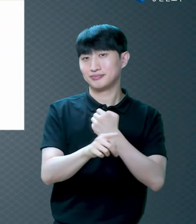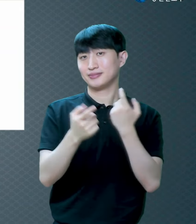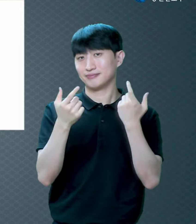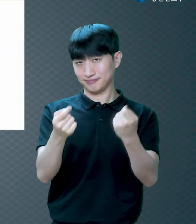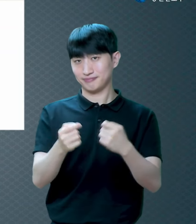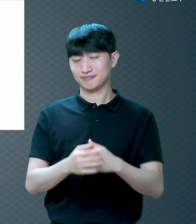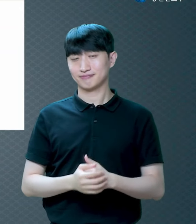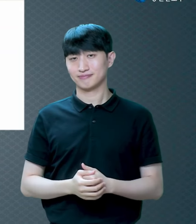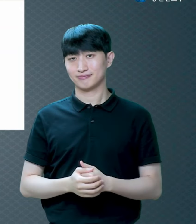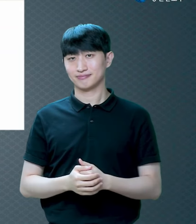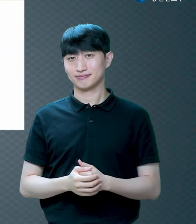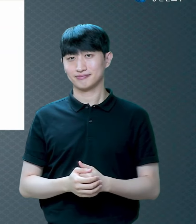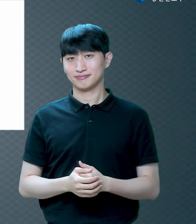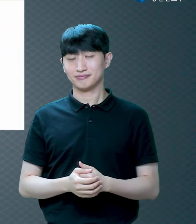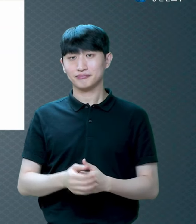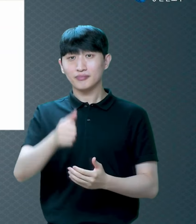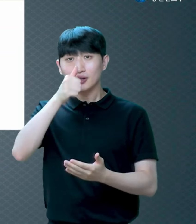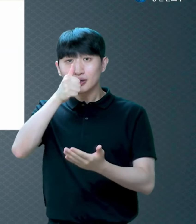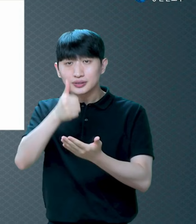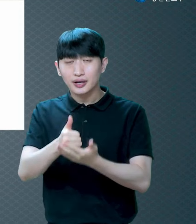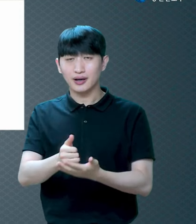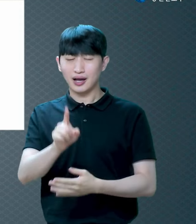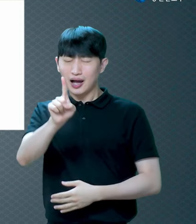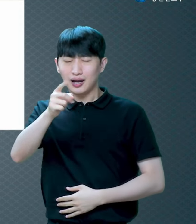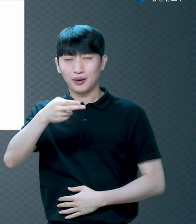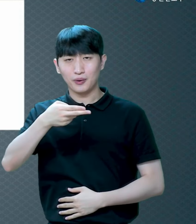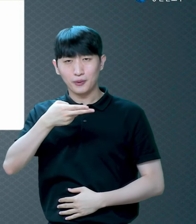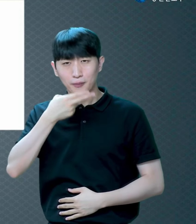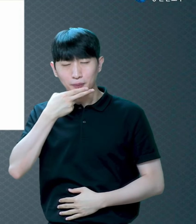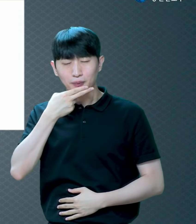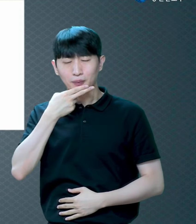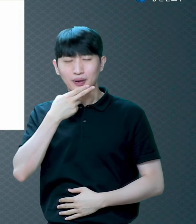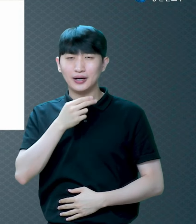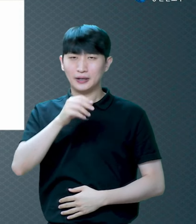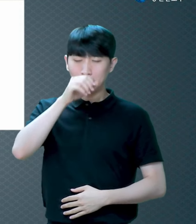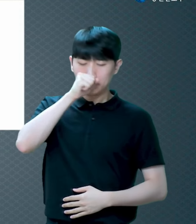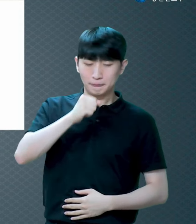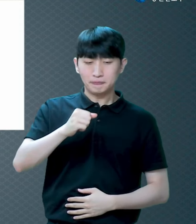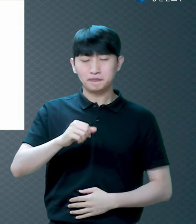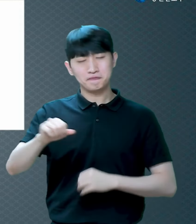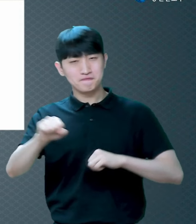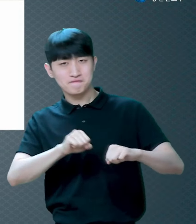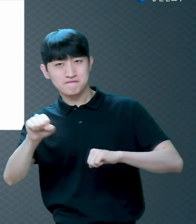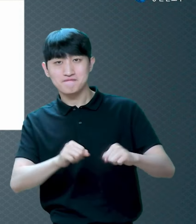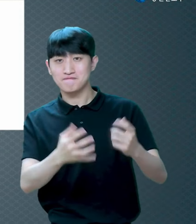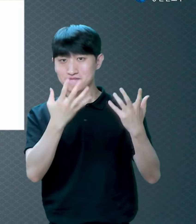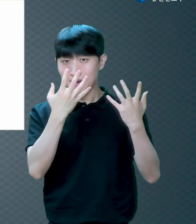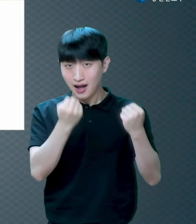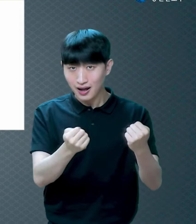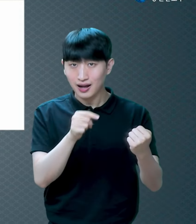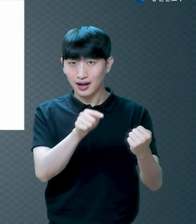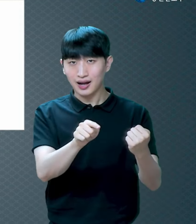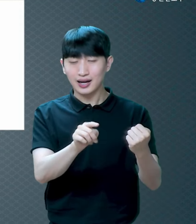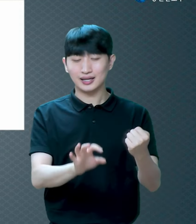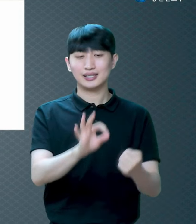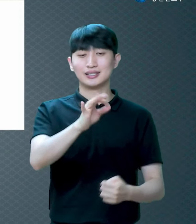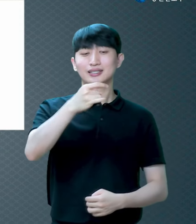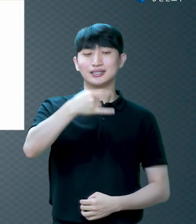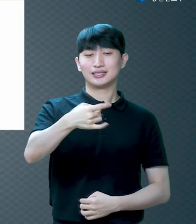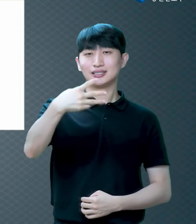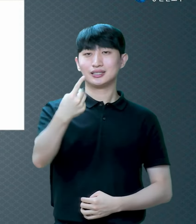없을 뿐더러 착한 일 많이 한 상태 그걸 의롭다 이렇게 말하는 거예요